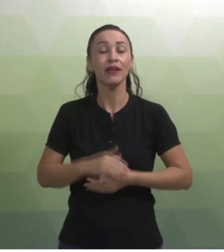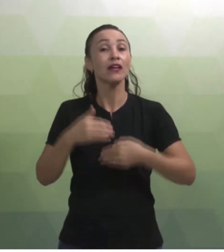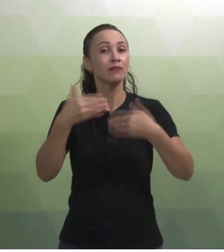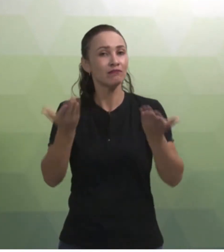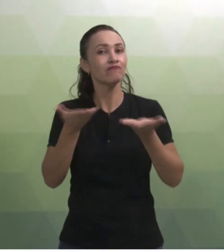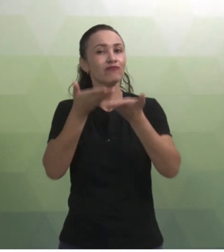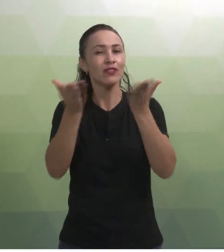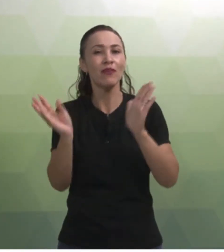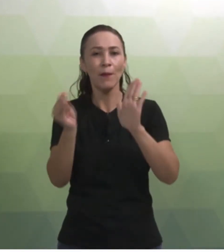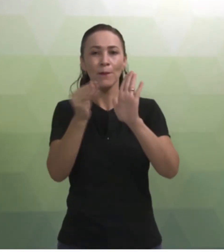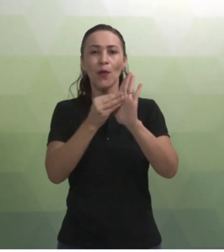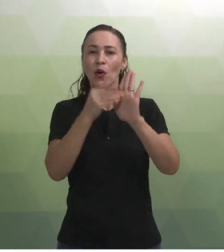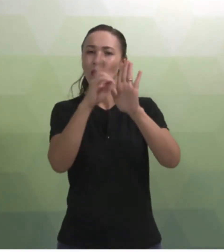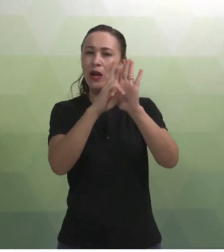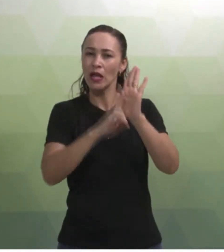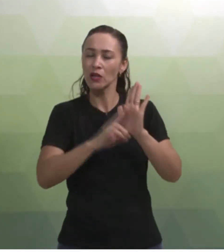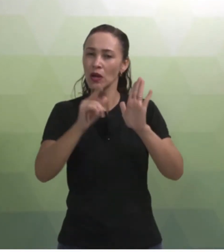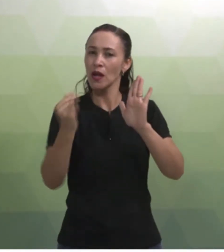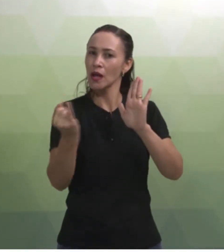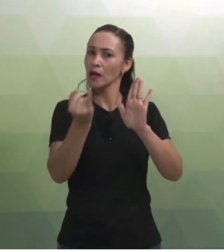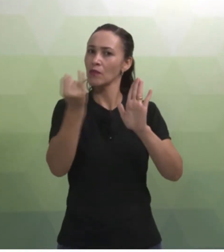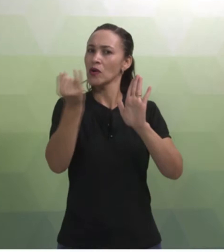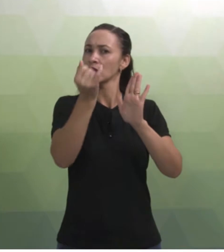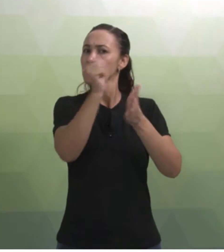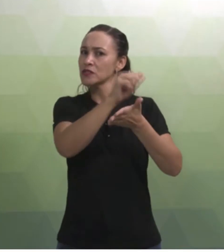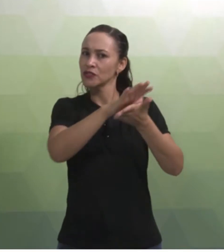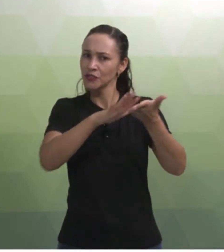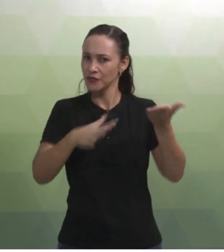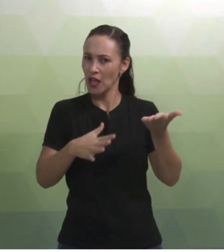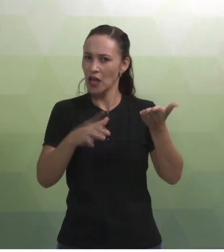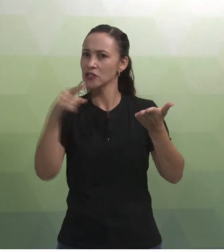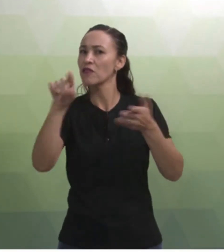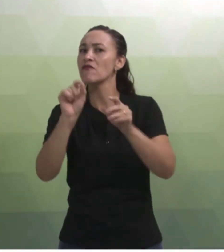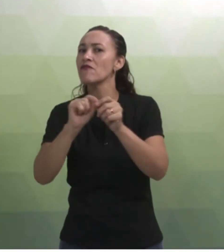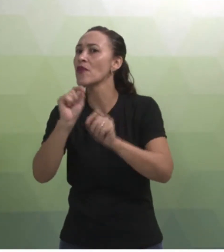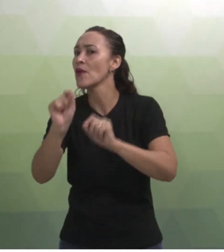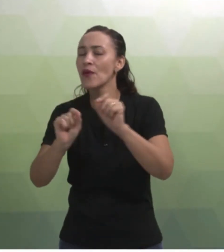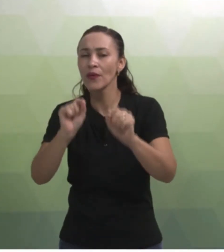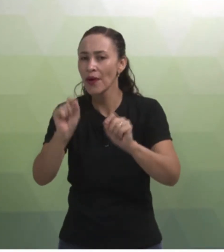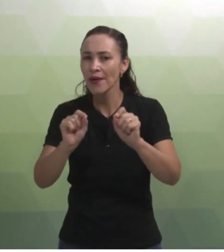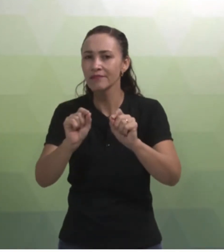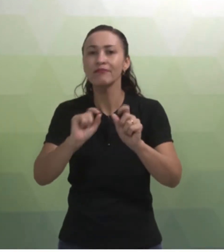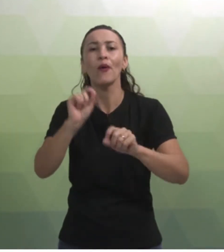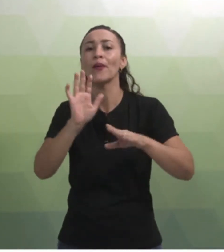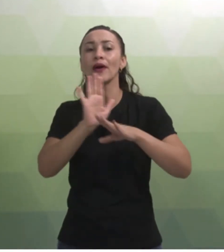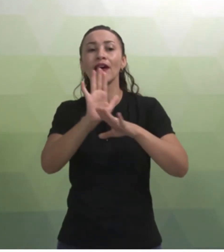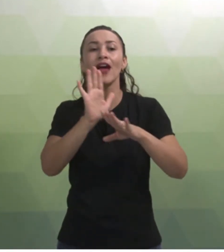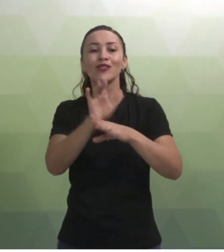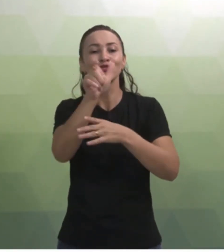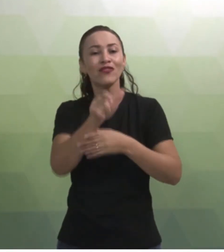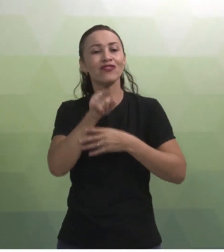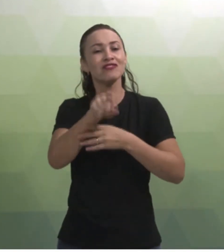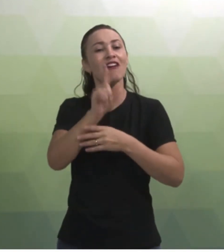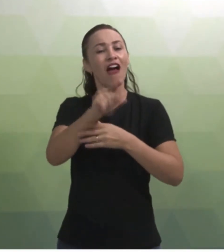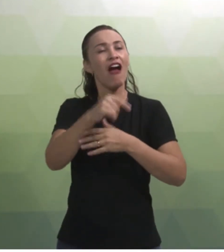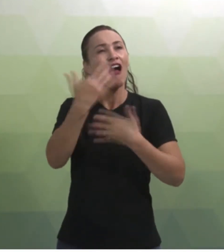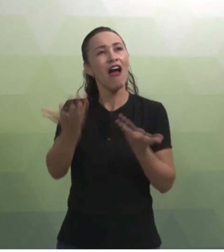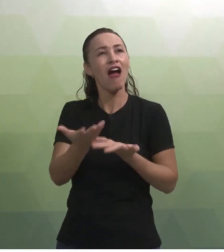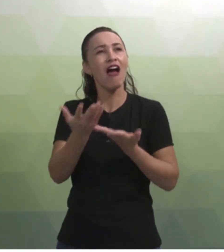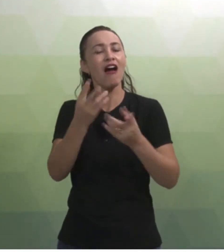vai colocar nesse relatório a importância da atividade, o que vocês fizeram, o que ajudou você a desenvolver uma nova